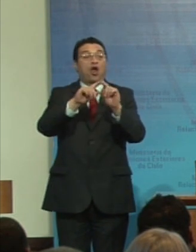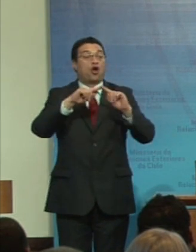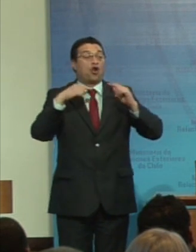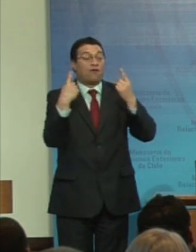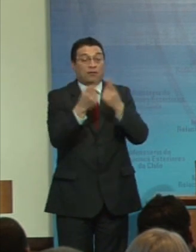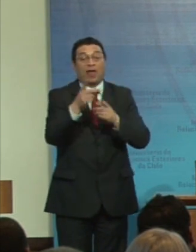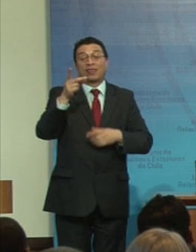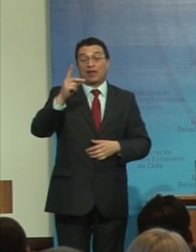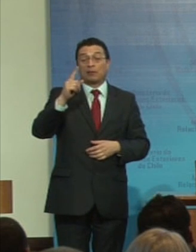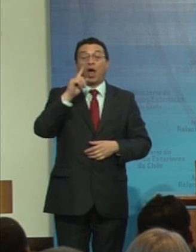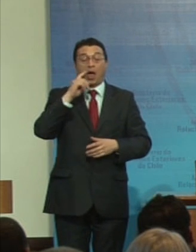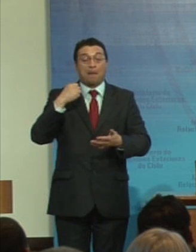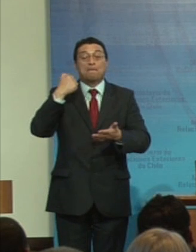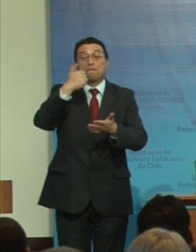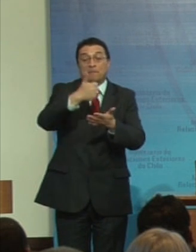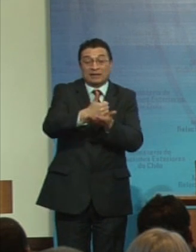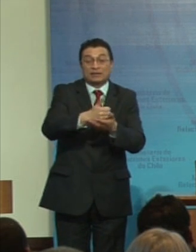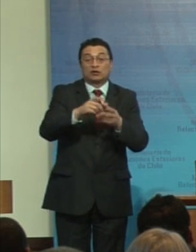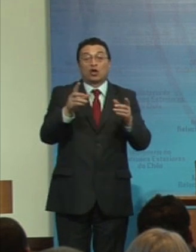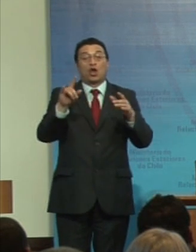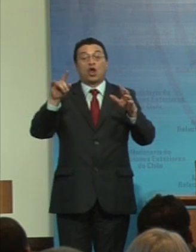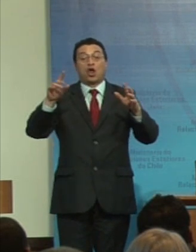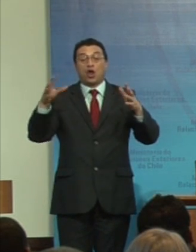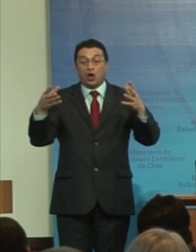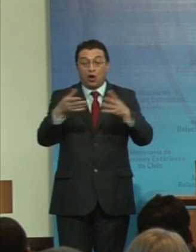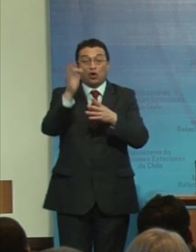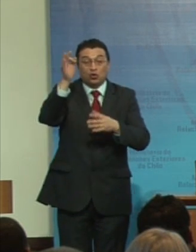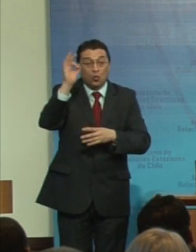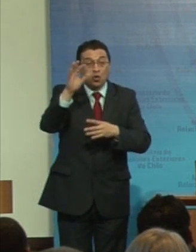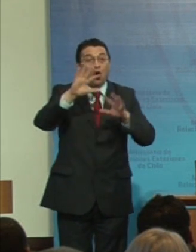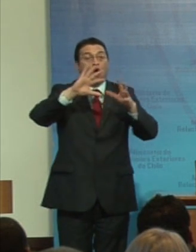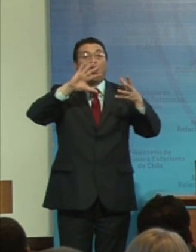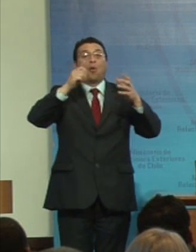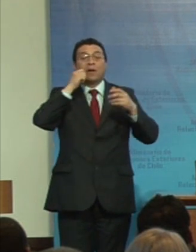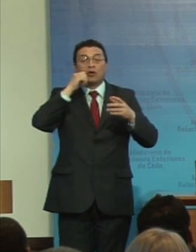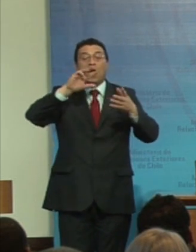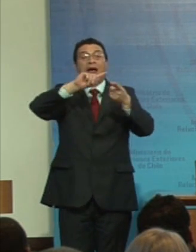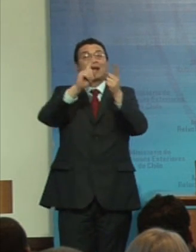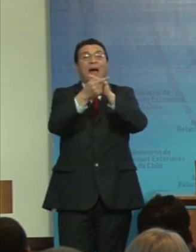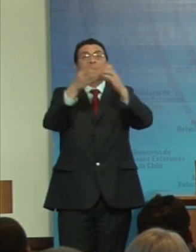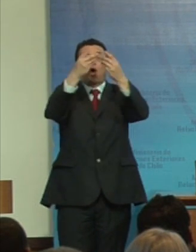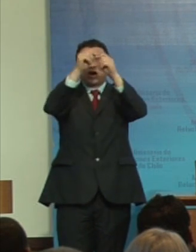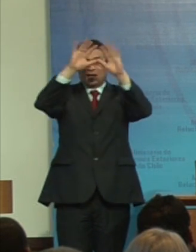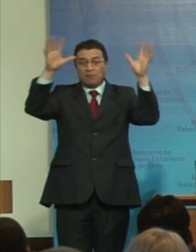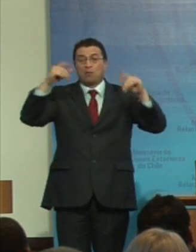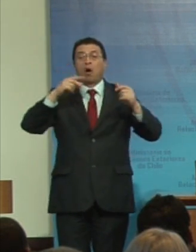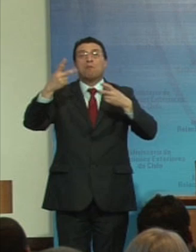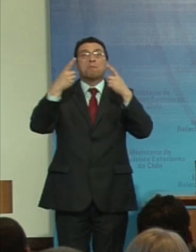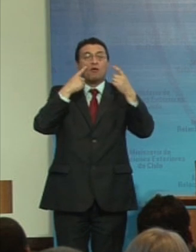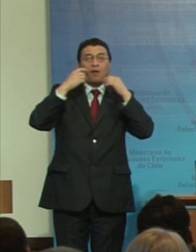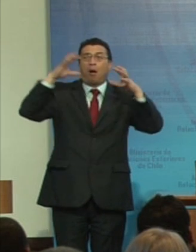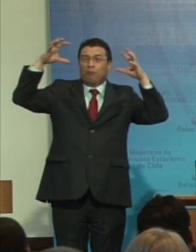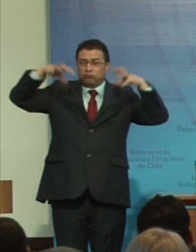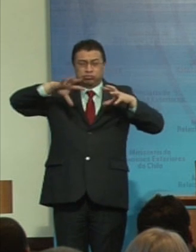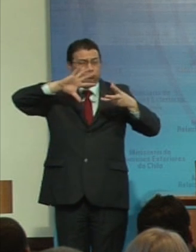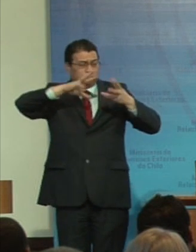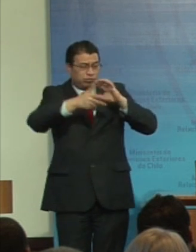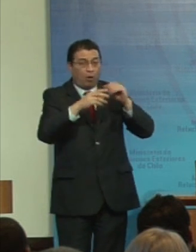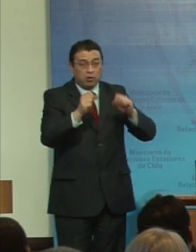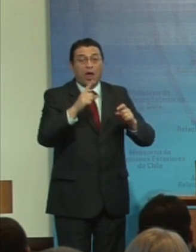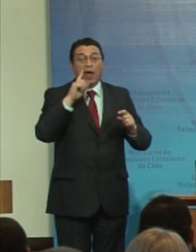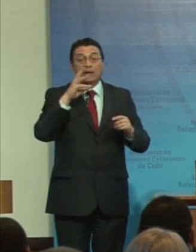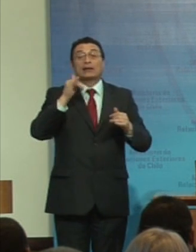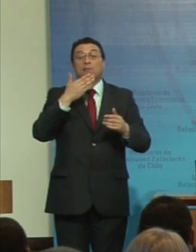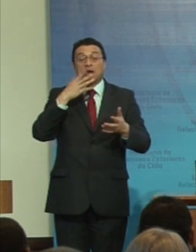presente en cumbres humanitarias en cambio climático en riesgo de desastres naturales y también en el